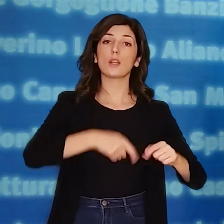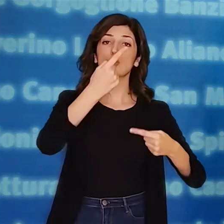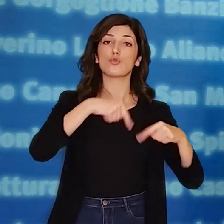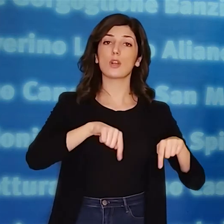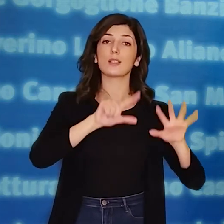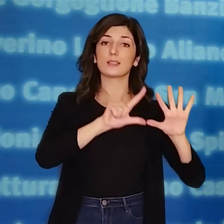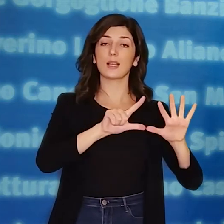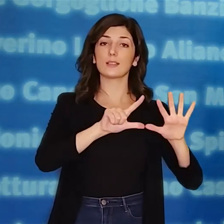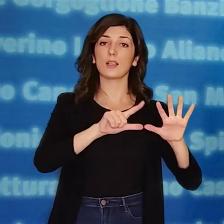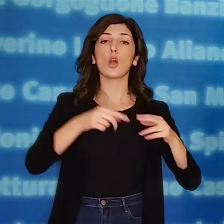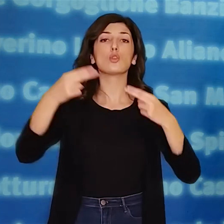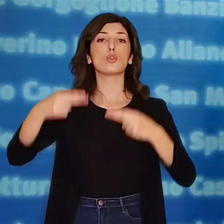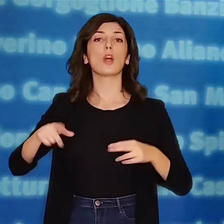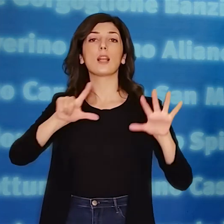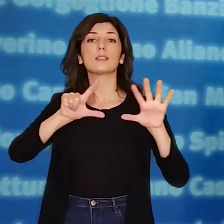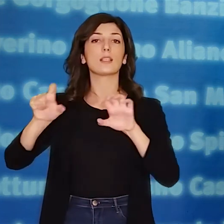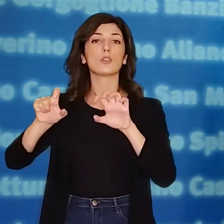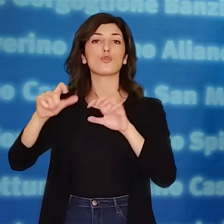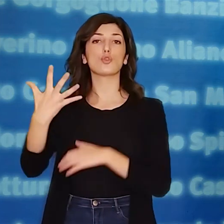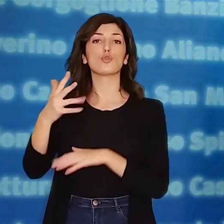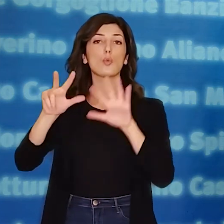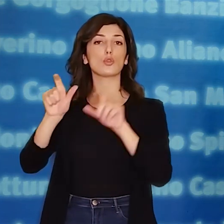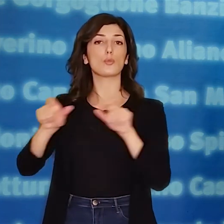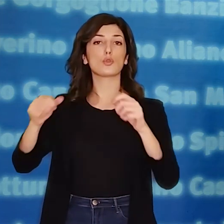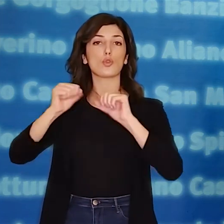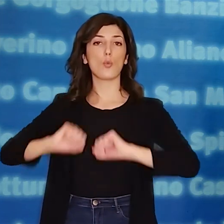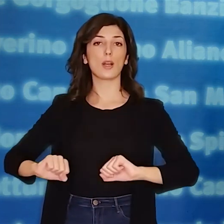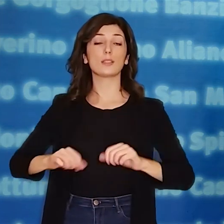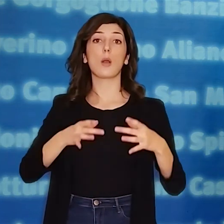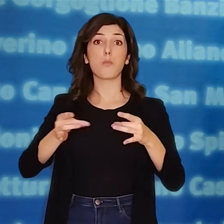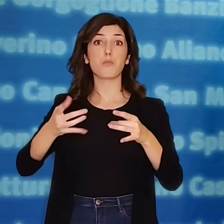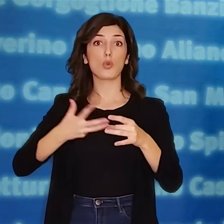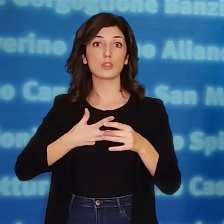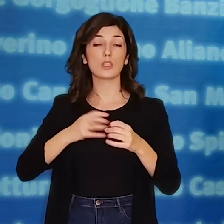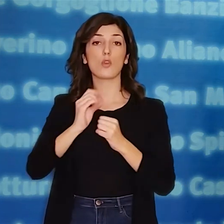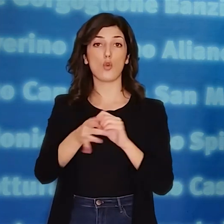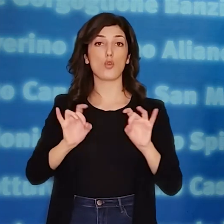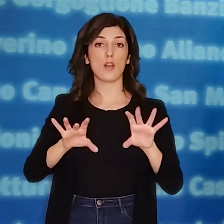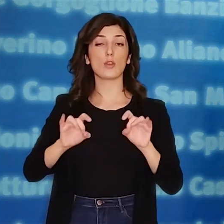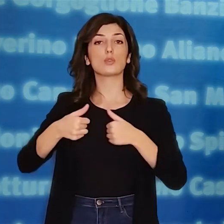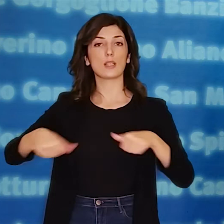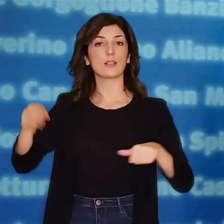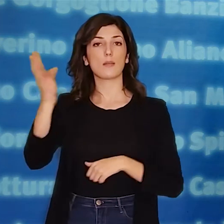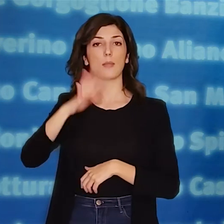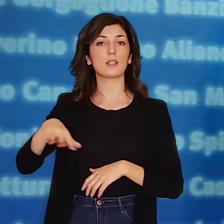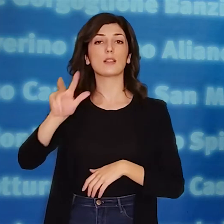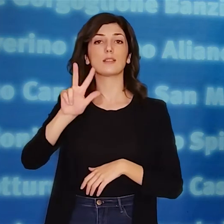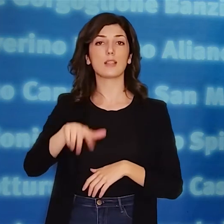guariti della giornata sono 7 per un totale di 758 unità. I positivi Covid-19